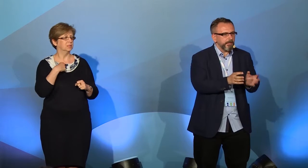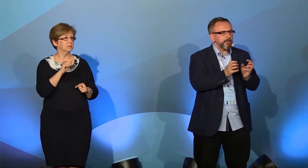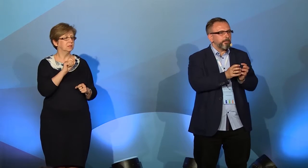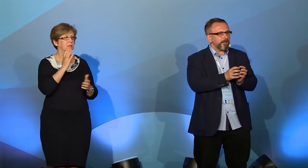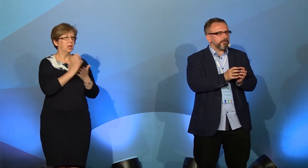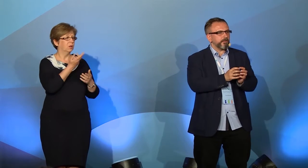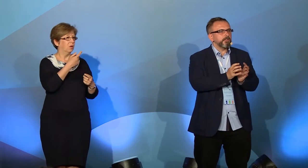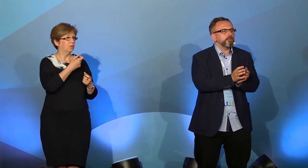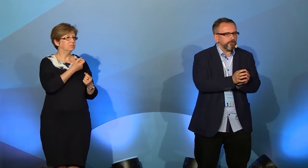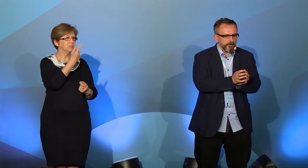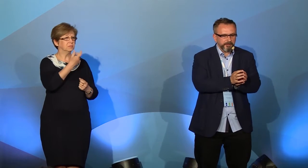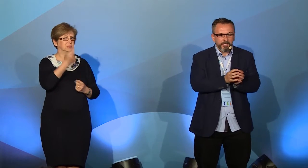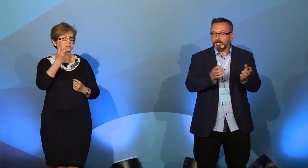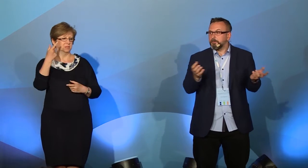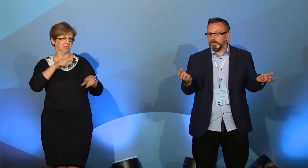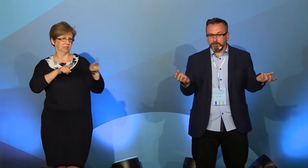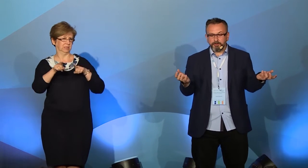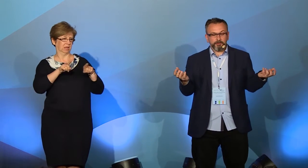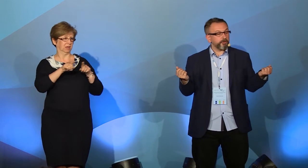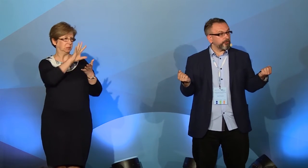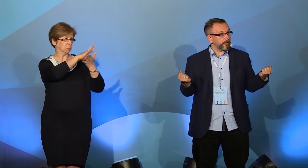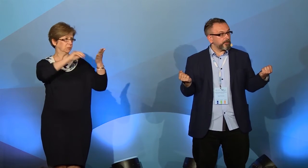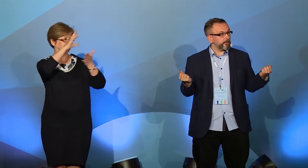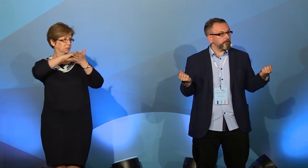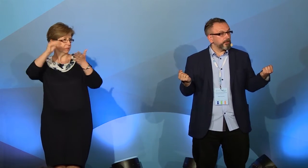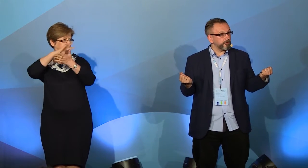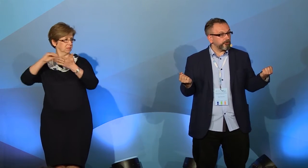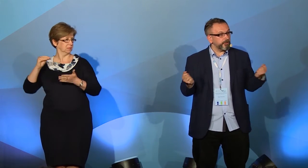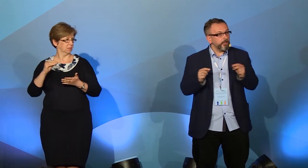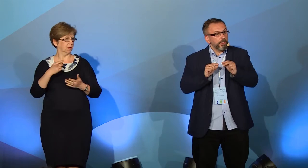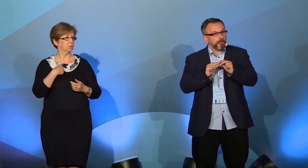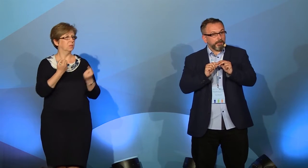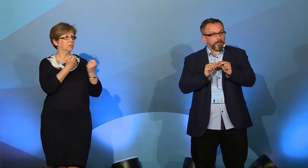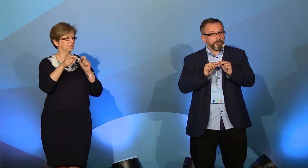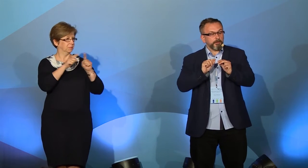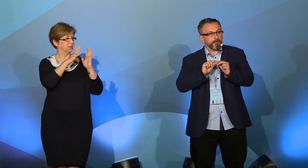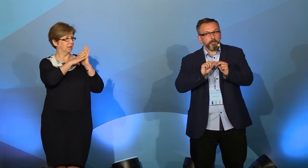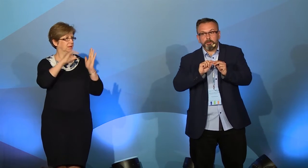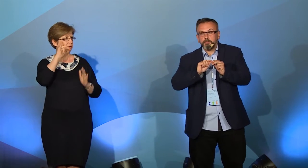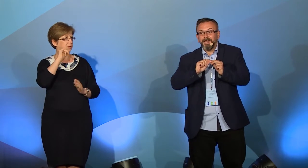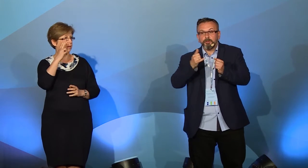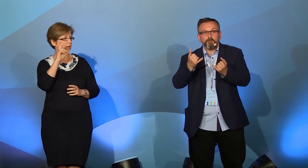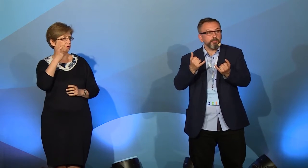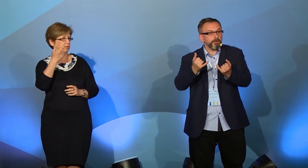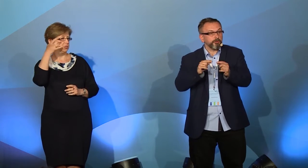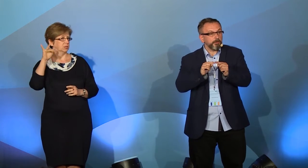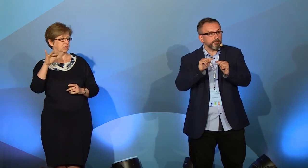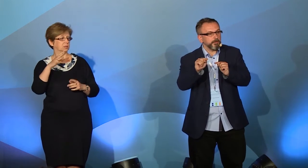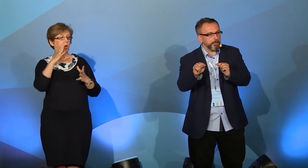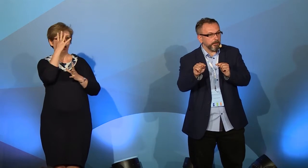bardzo ikonicznych znakach. My, językoznawcy, używamy terminu ikoniczny. To takich znaków, które nawiązują swoim kształtem do tego,